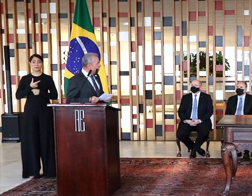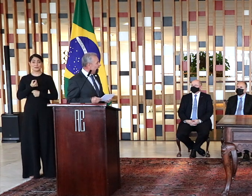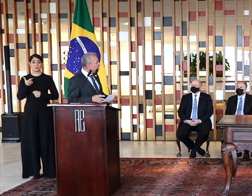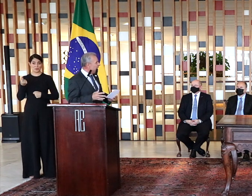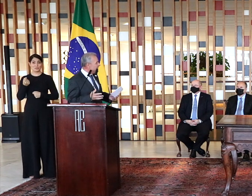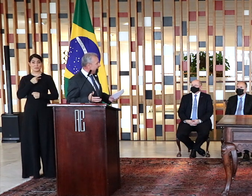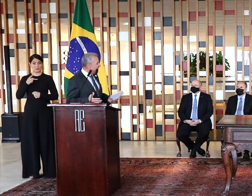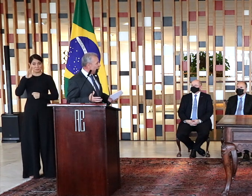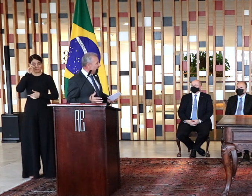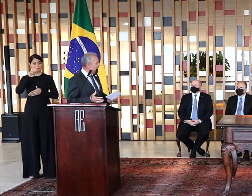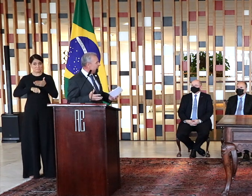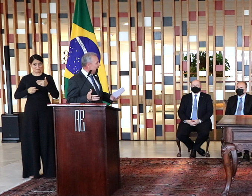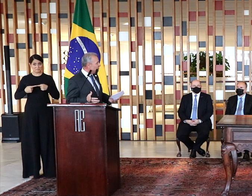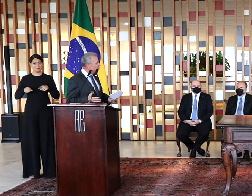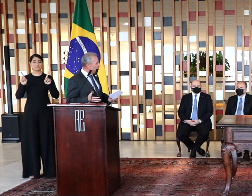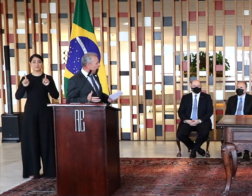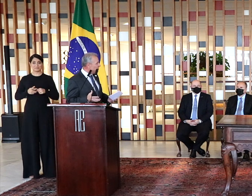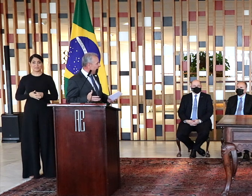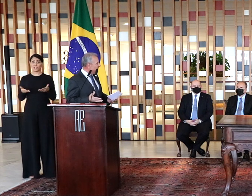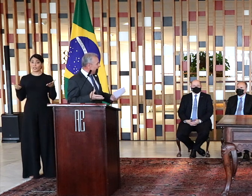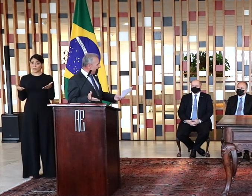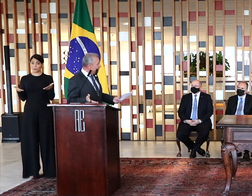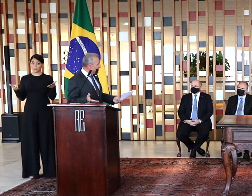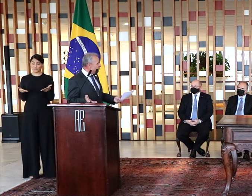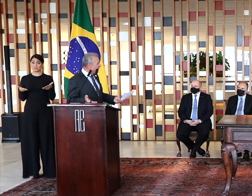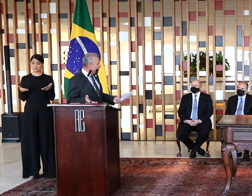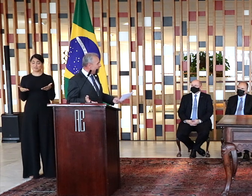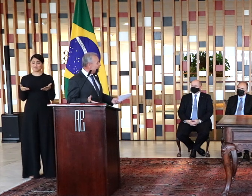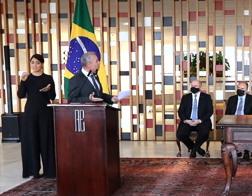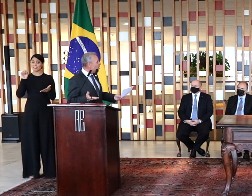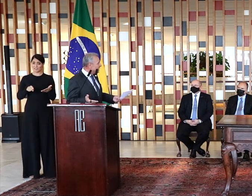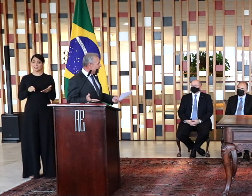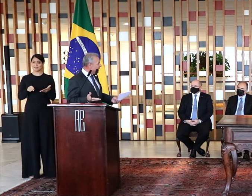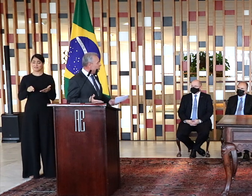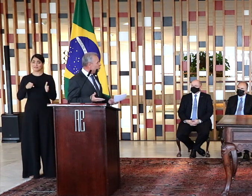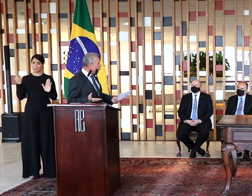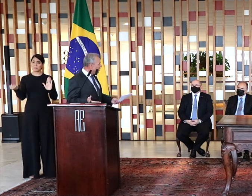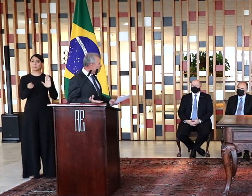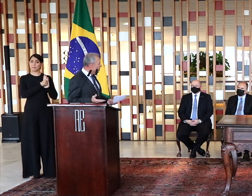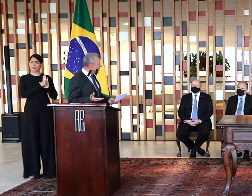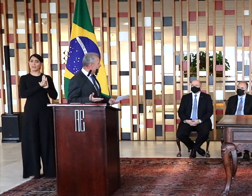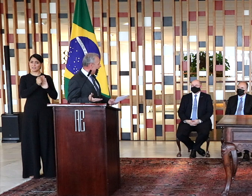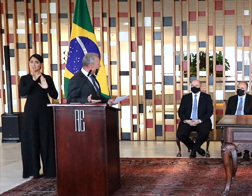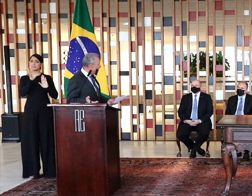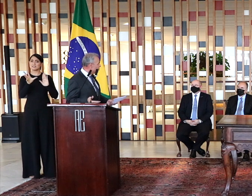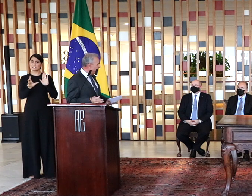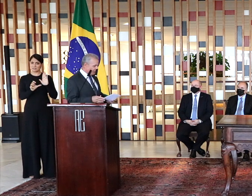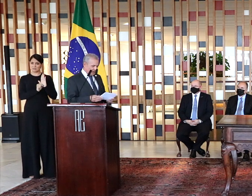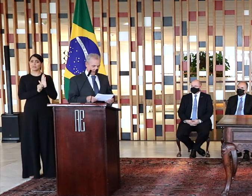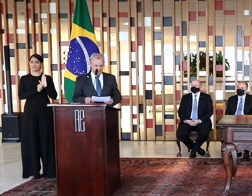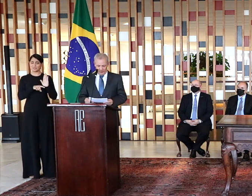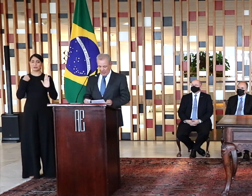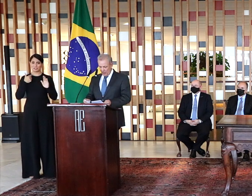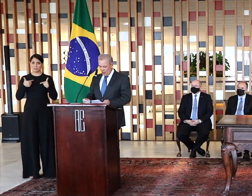e eu acho que essa cerimônia, esse ato de hoje, simplesmente simboliza tudo isso que nós aqui estamos